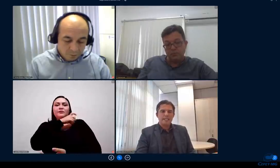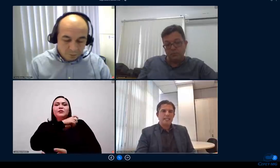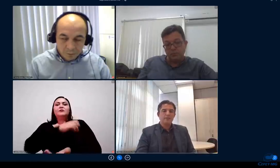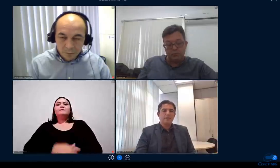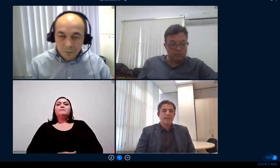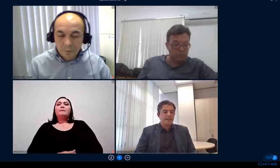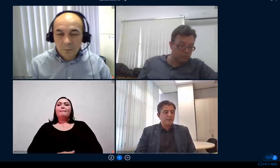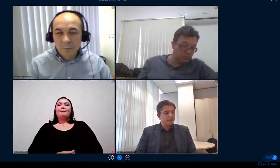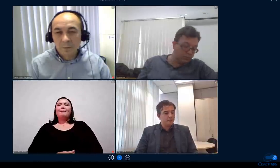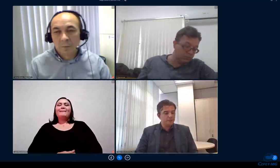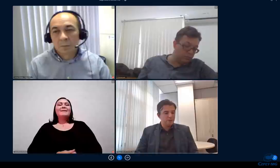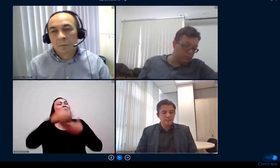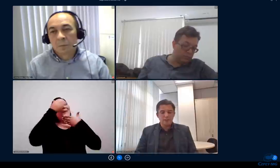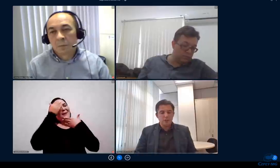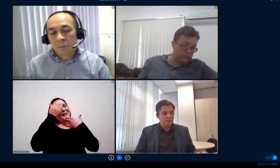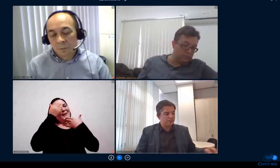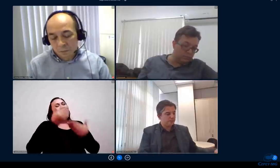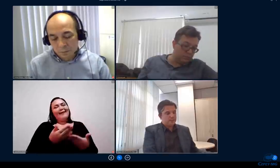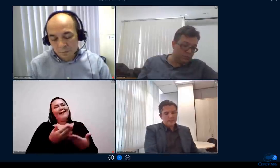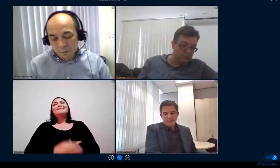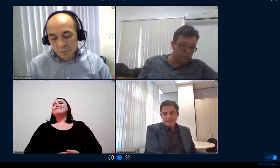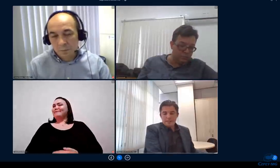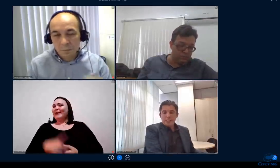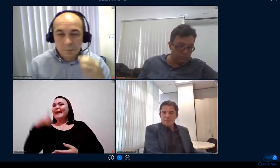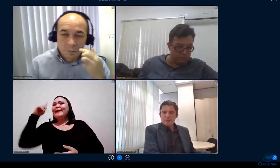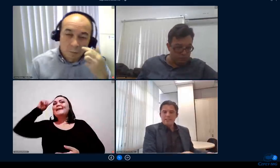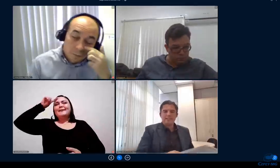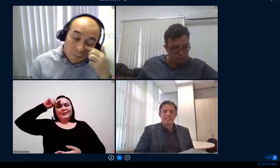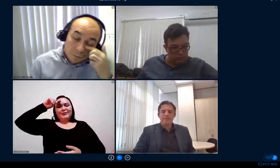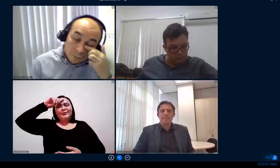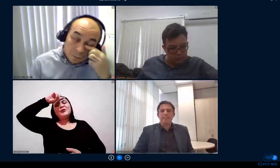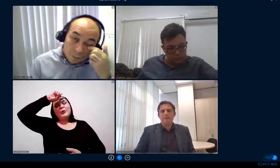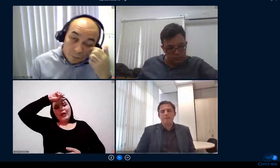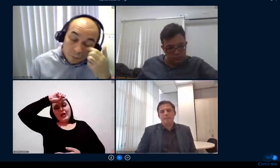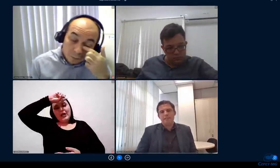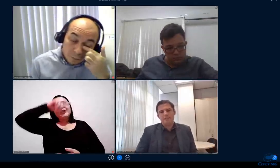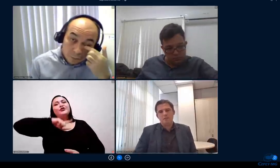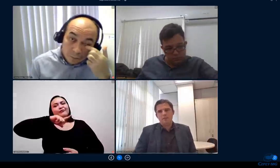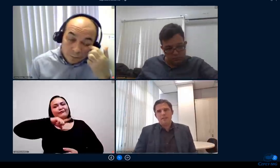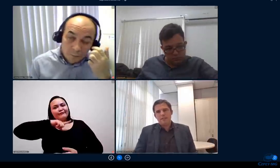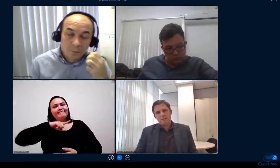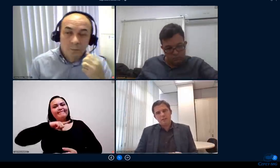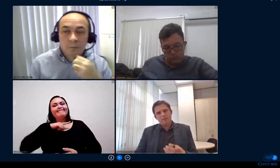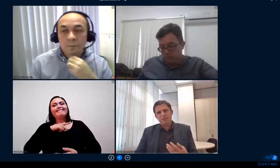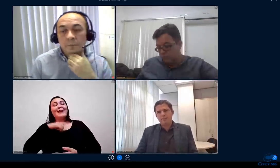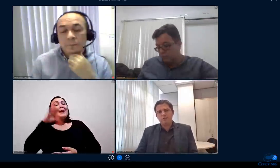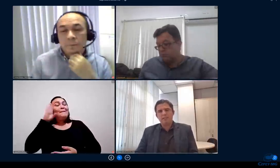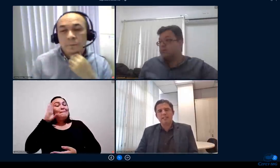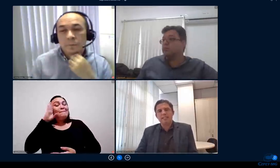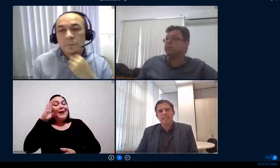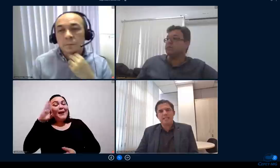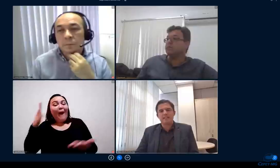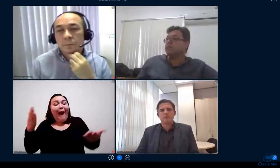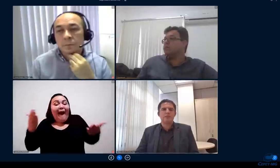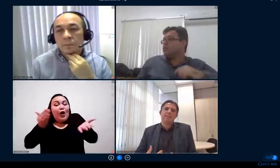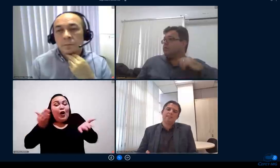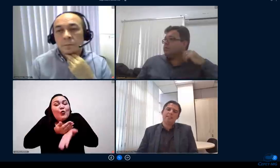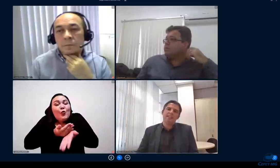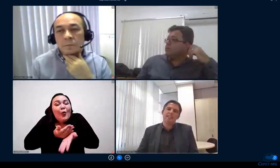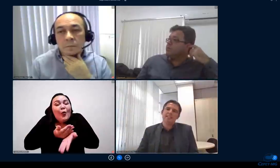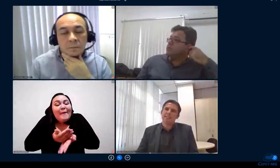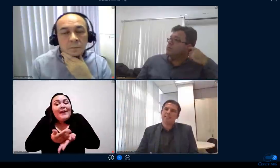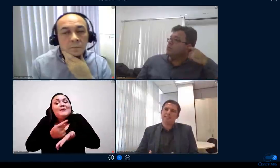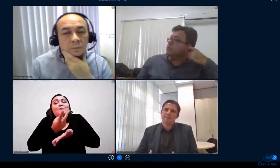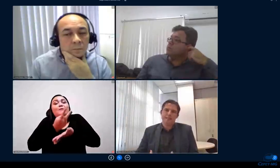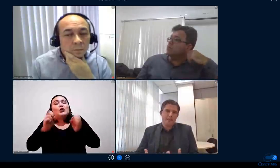obrigado é realmente são dificuldades enormes principalmente nessa etapa de implementação que eu acho que vocês com tanta clareza com tanta